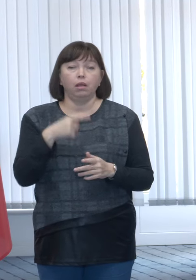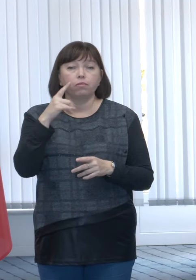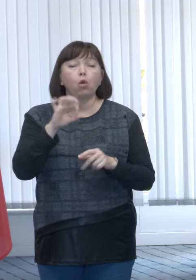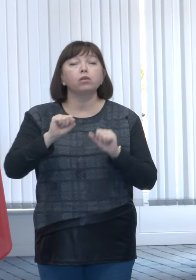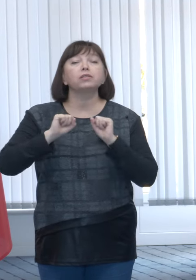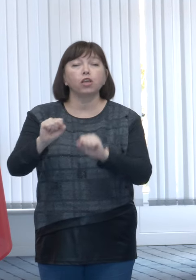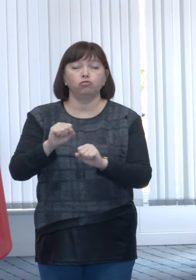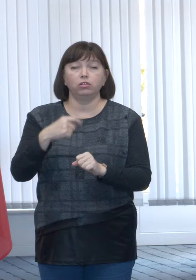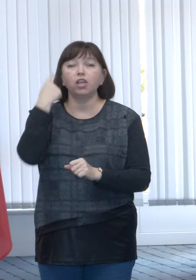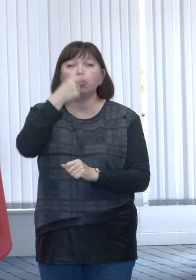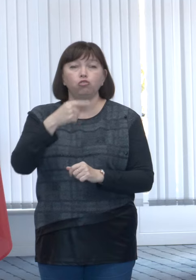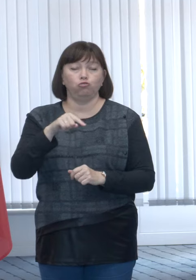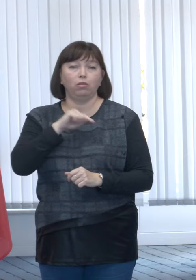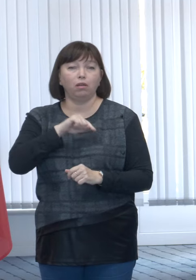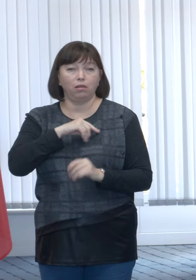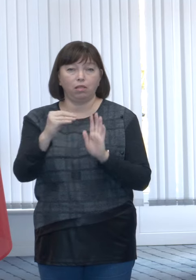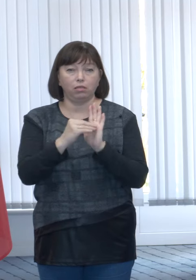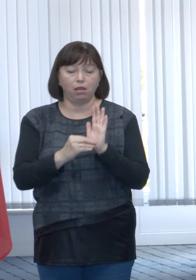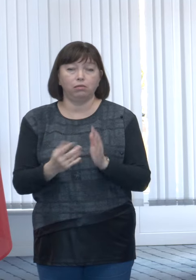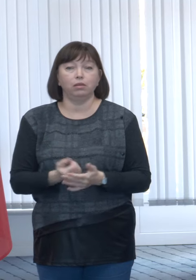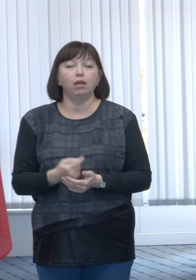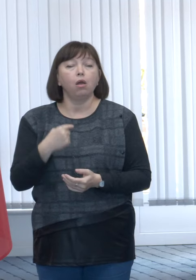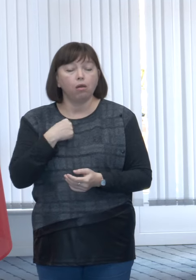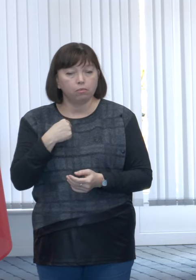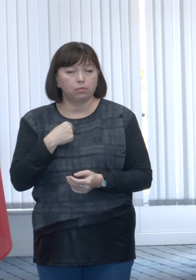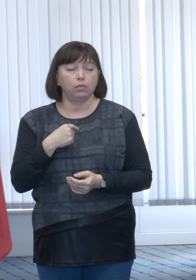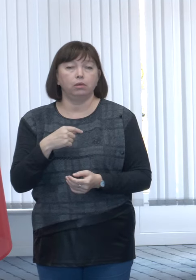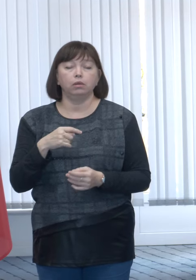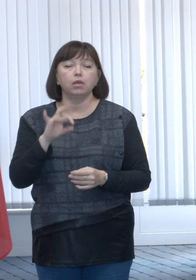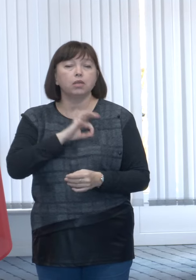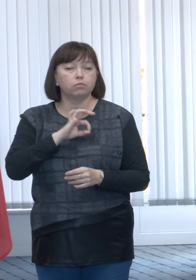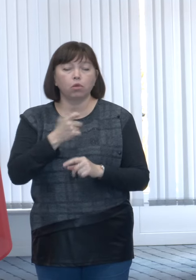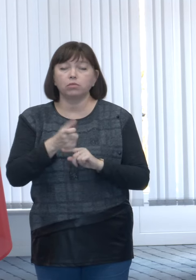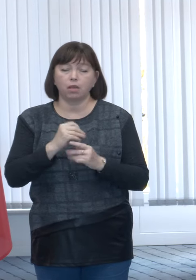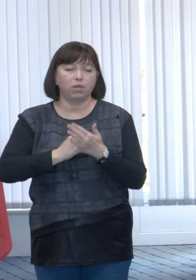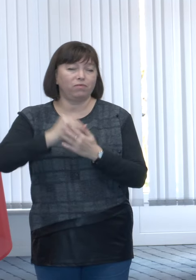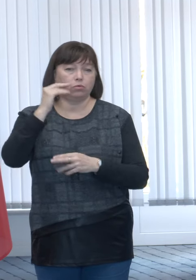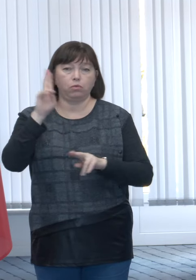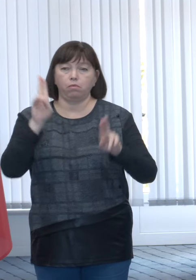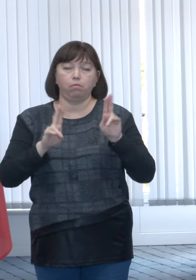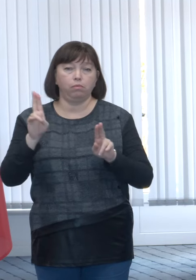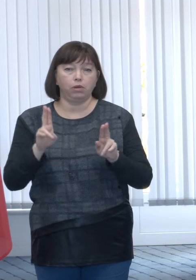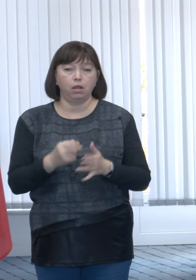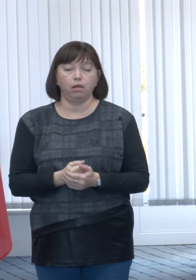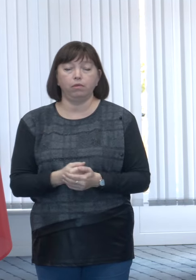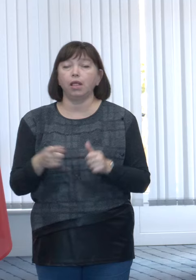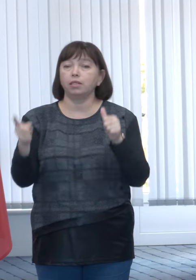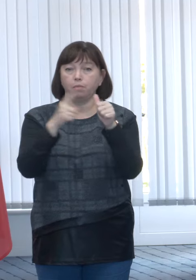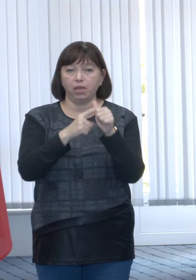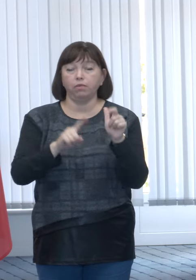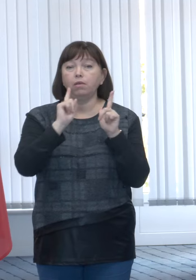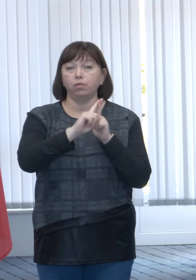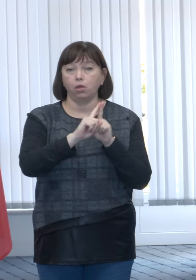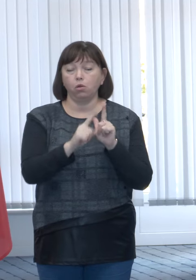protecție a datelor caracteri personal, noi aplicăm cele mai înalte standarde. Asta este unul. Doi,